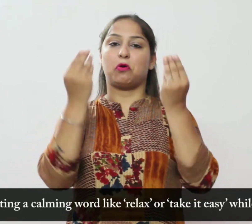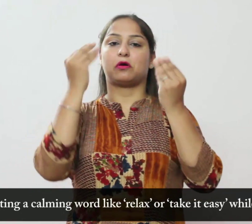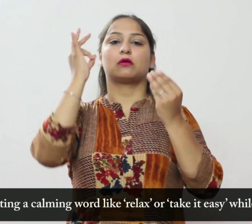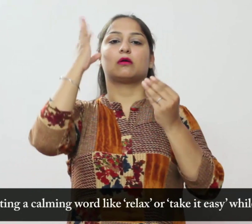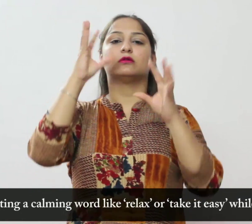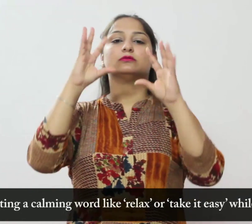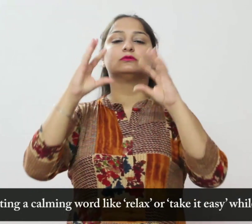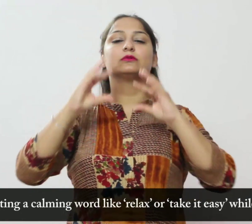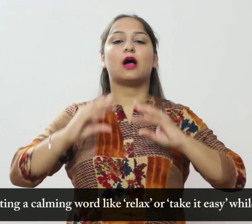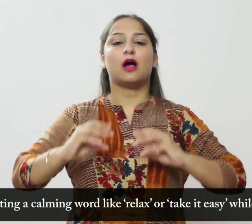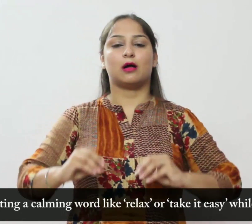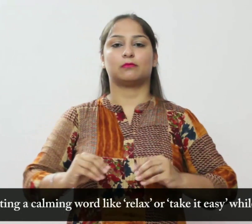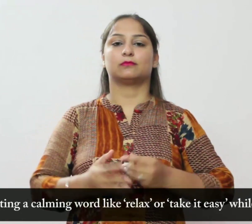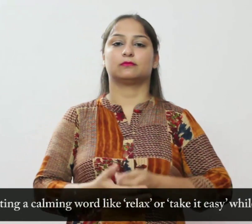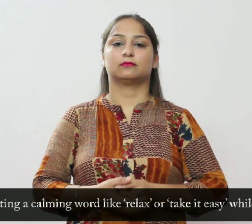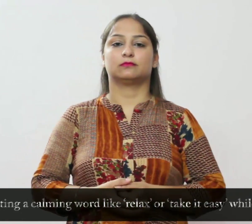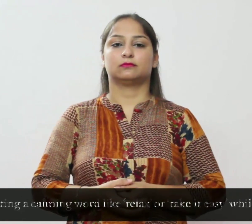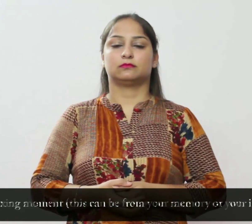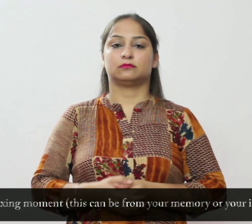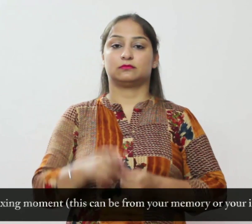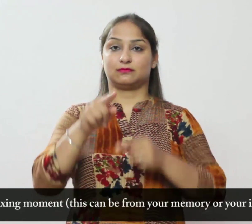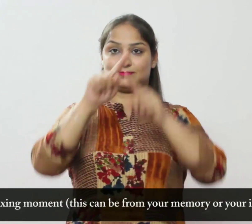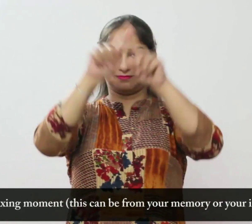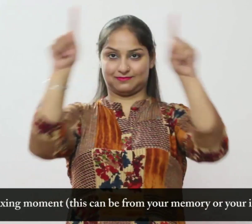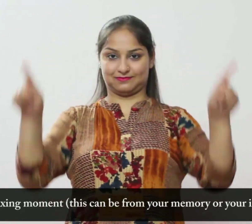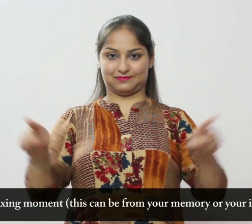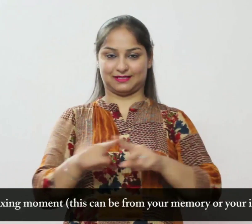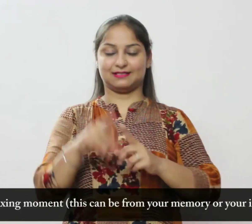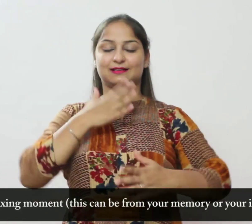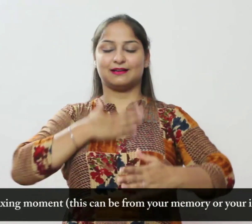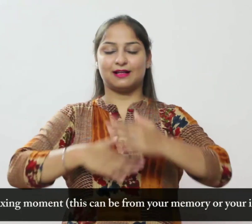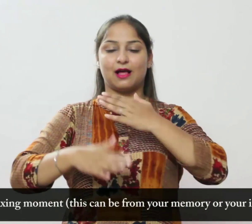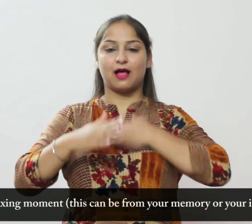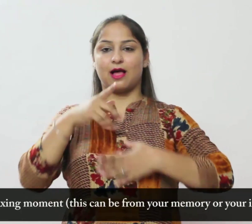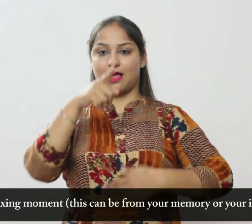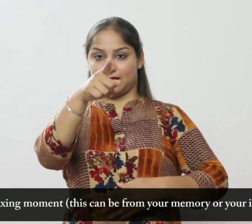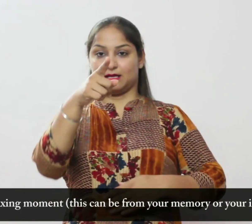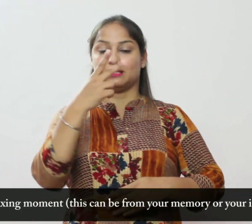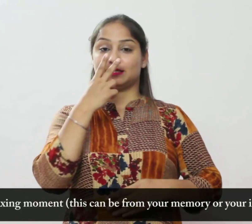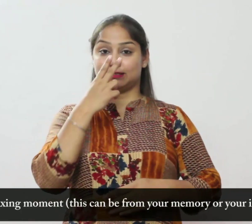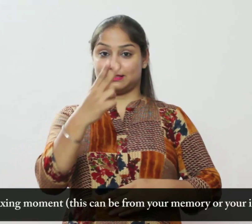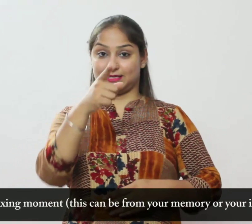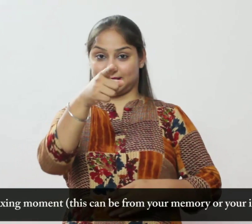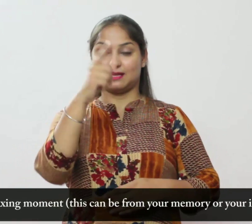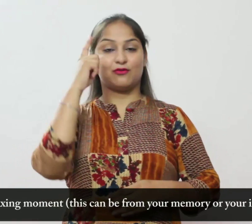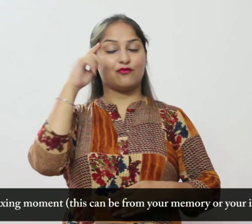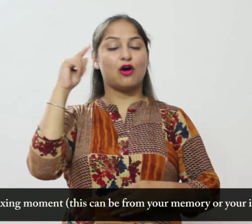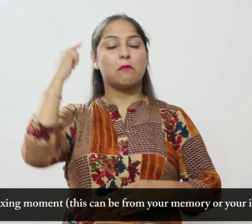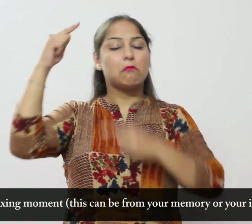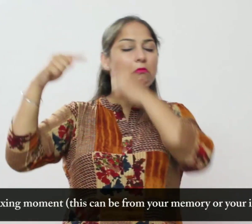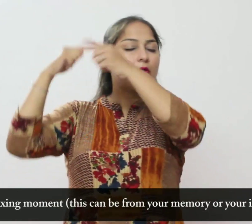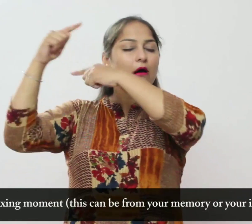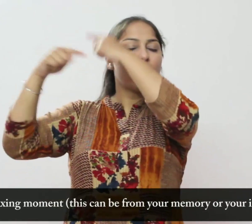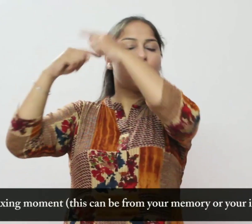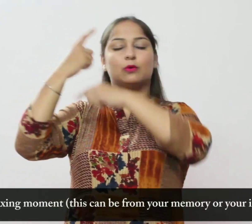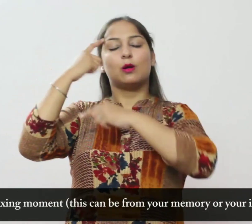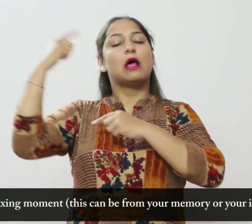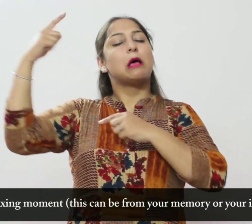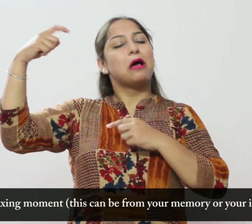सास लेते समय शांत शब्द को दोहराएं एक आराम का शंड चित्र यह आपकी स्मृति